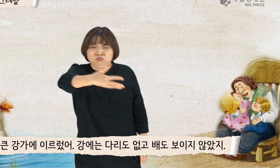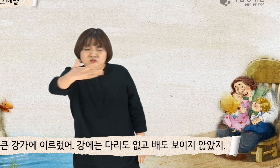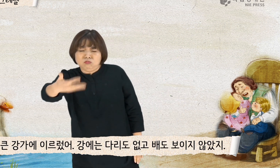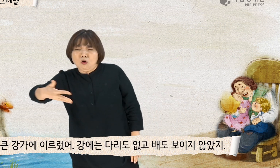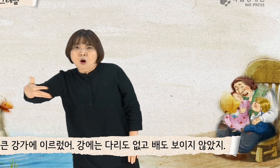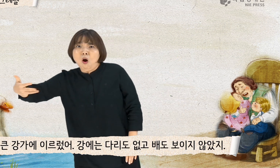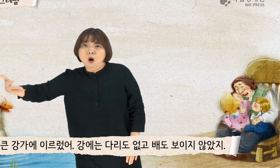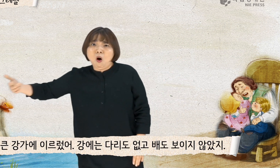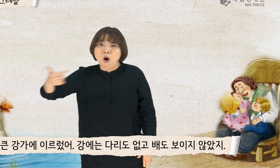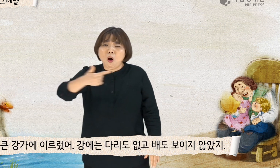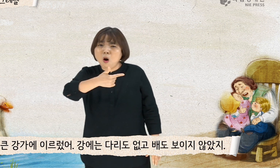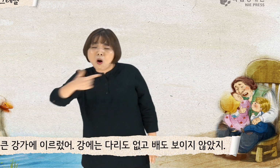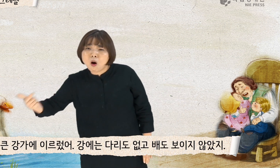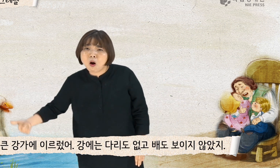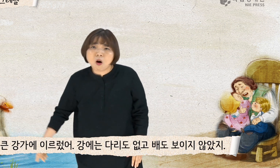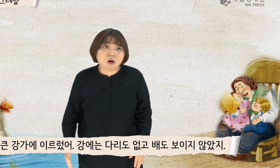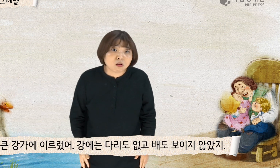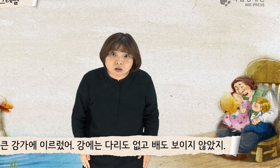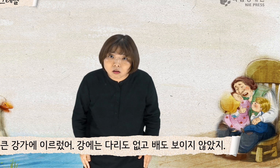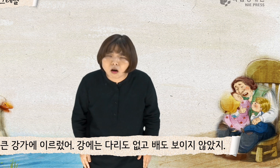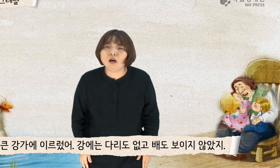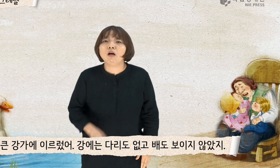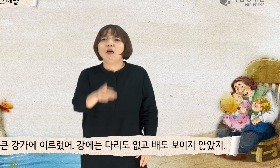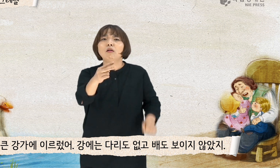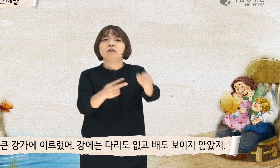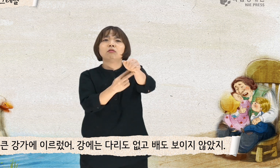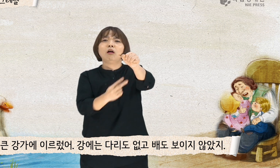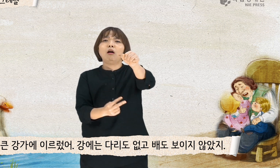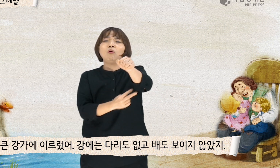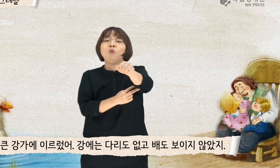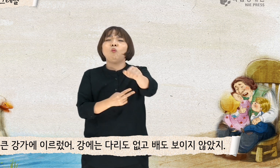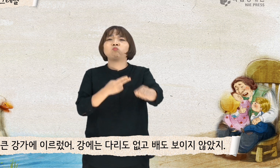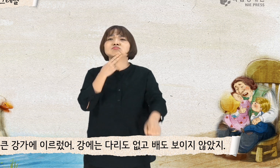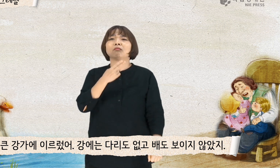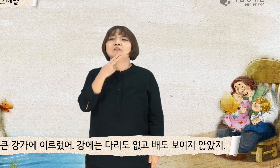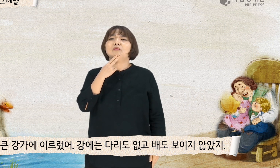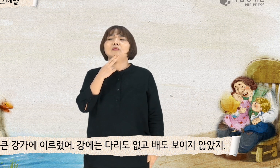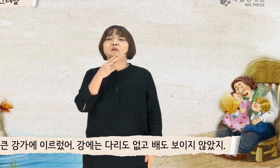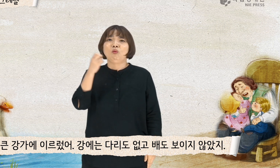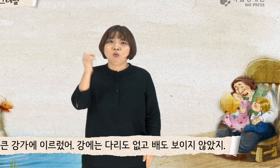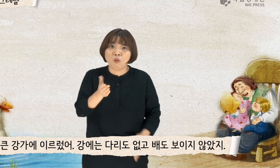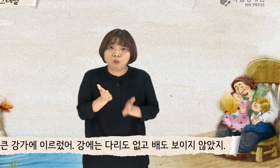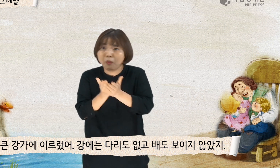강가에 이르렀어. 강에는 다리도 없고 배도 보이지 않았지.